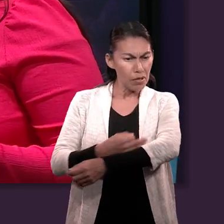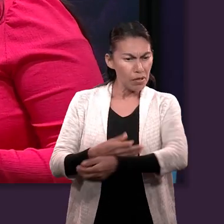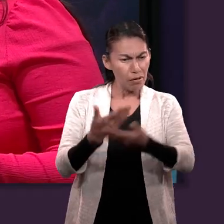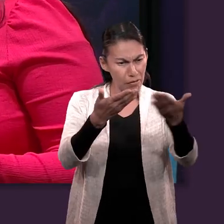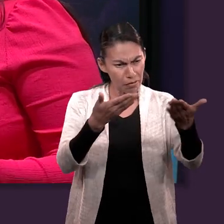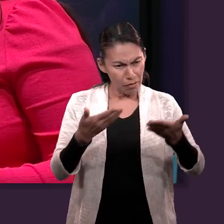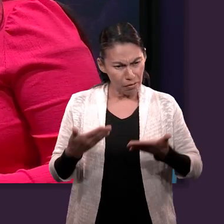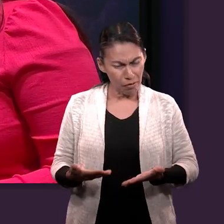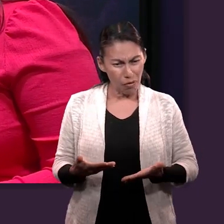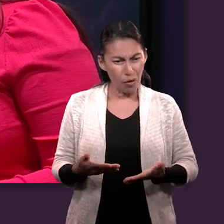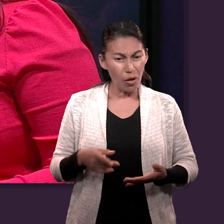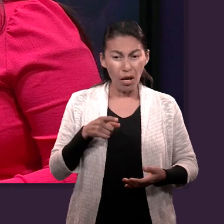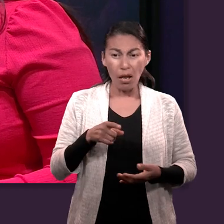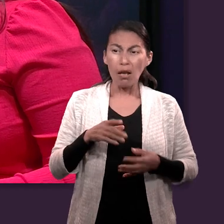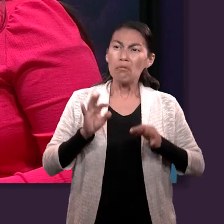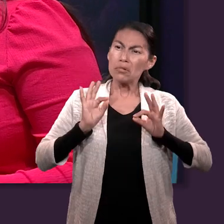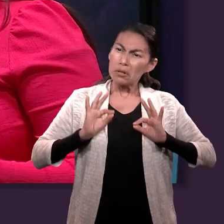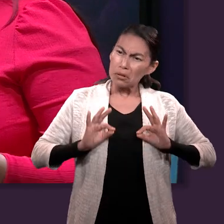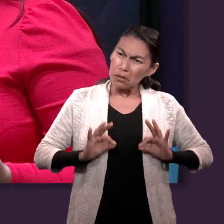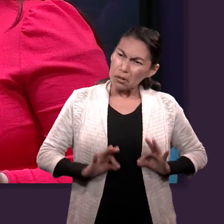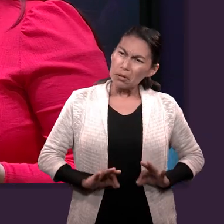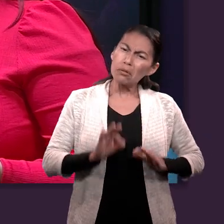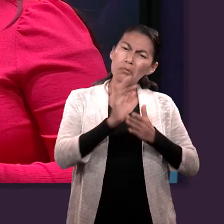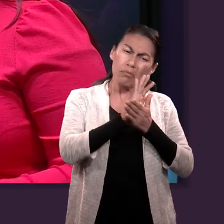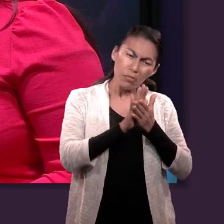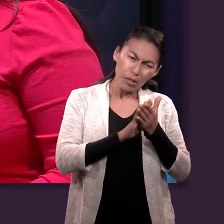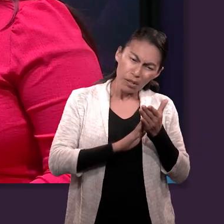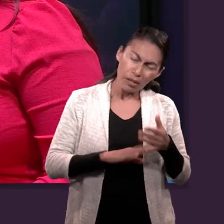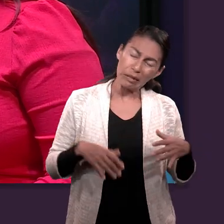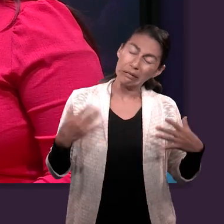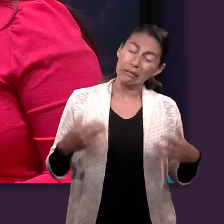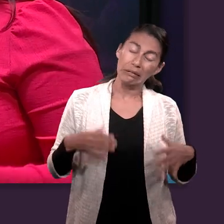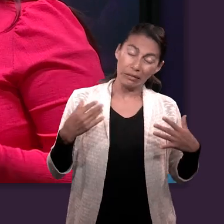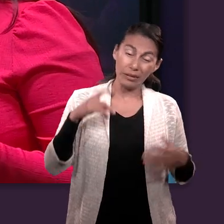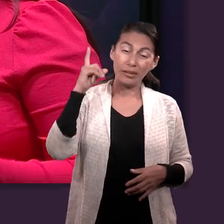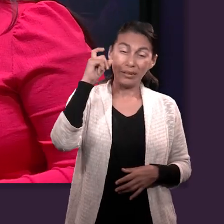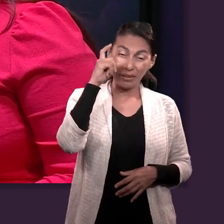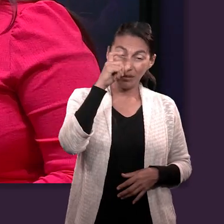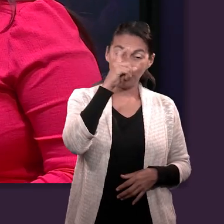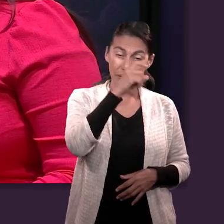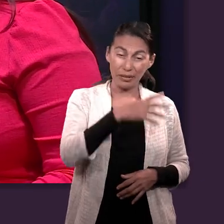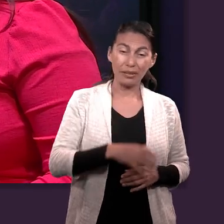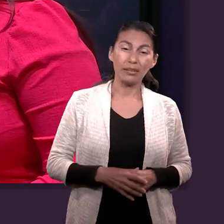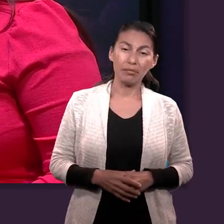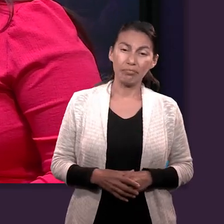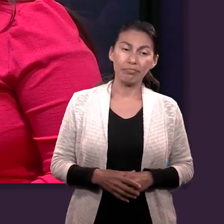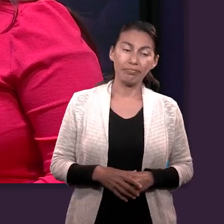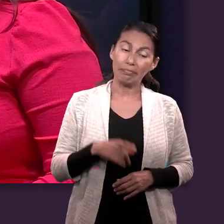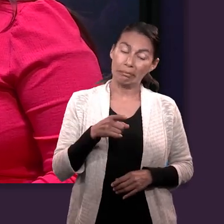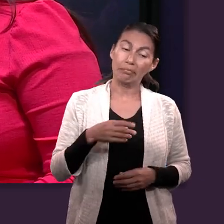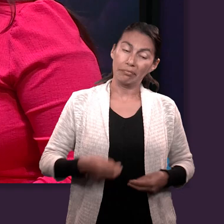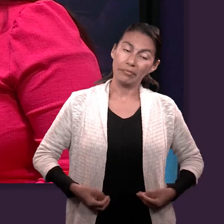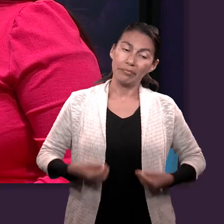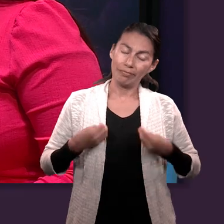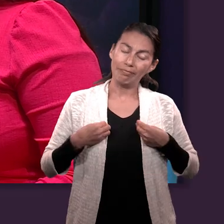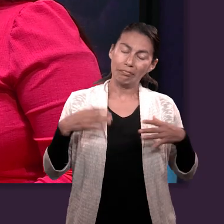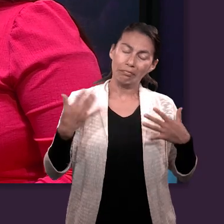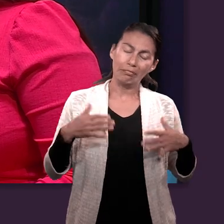mansedumbre porque, pues, qué difícil fue, bueno, debió haber sido estar en la situación que estuvo José. Así